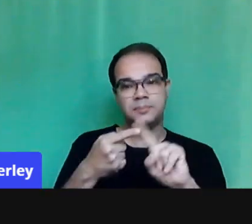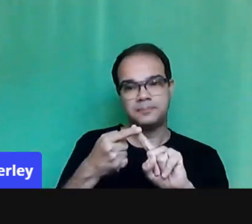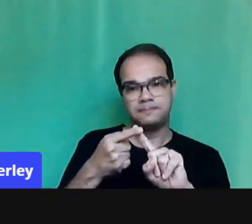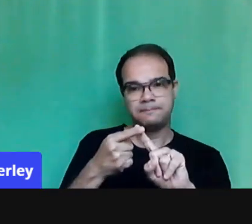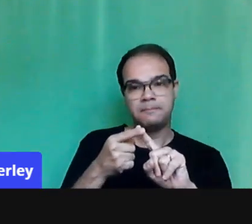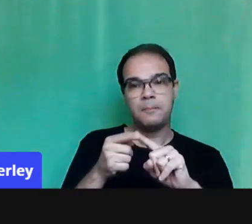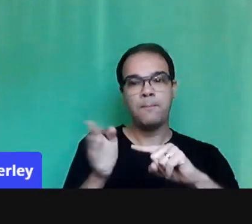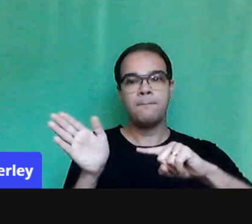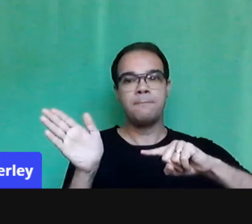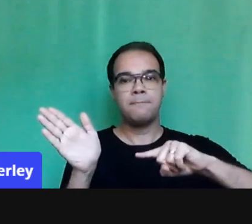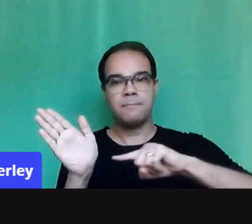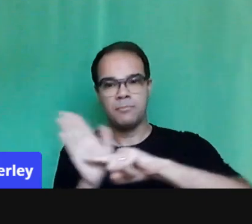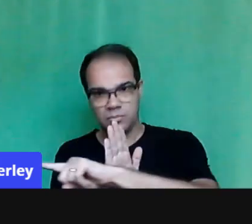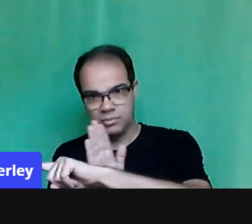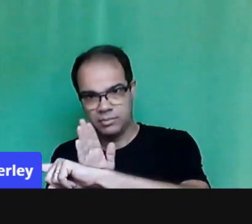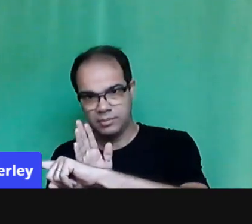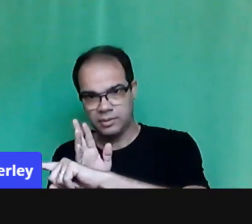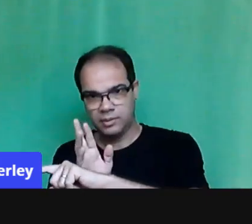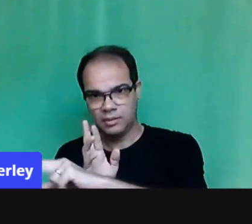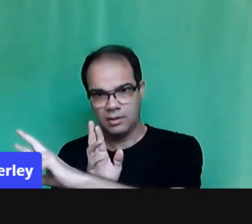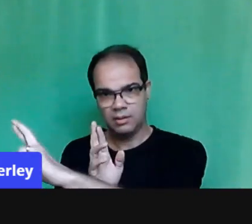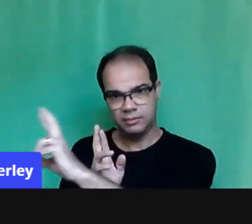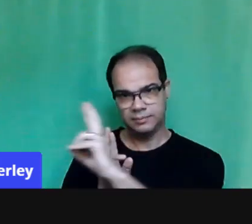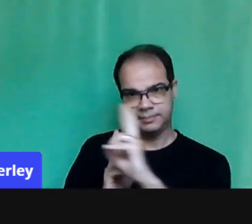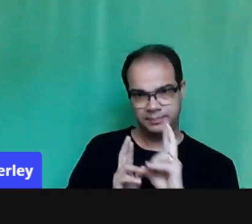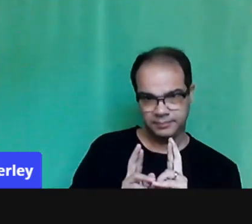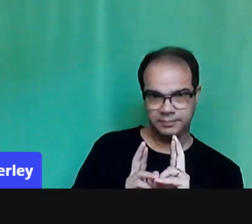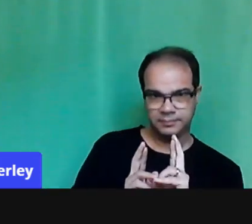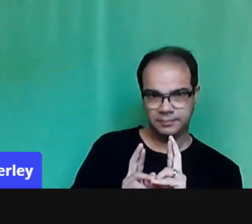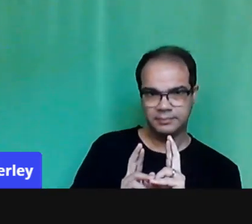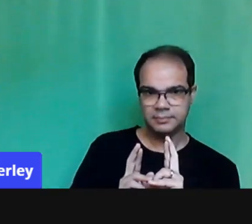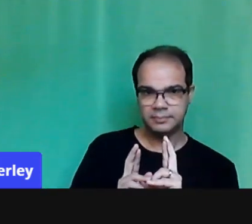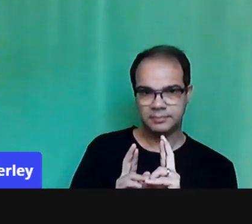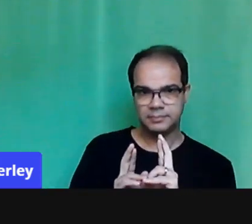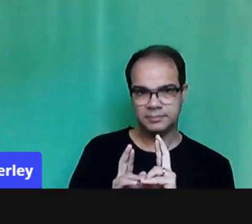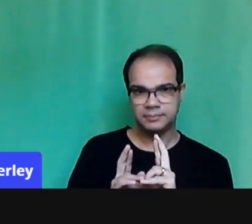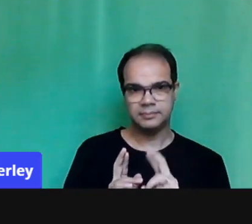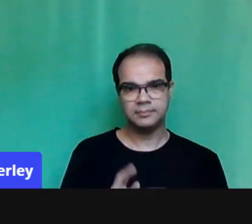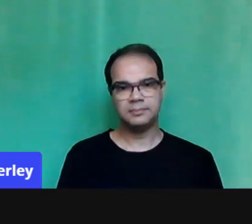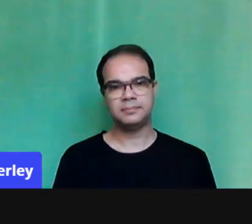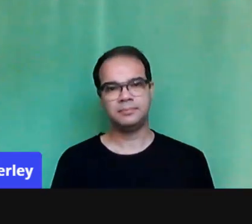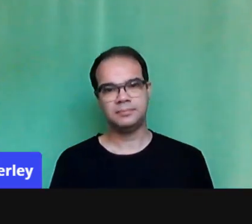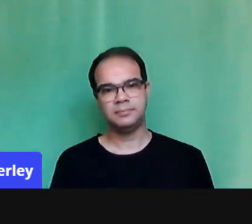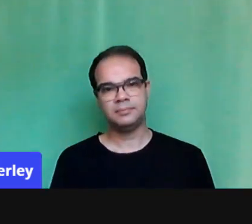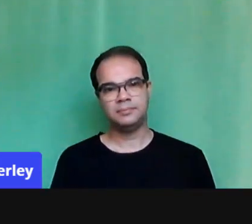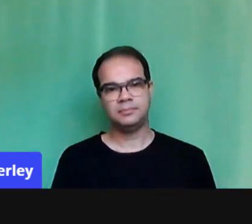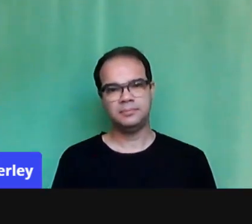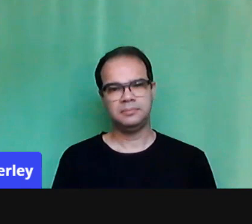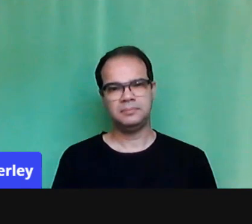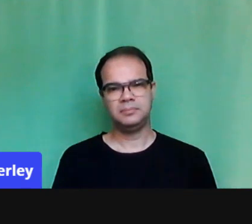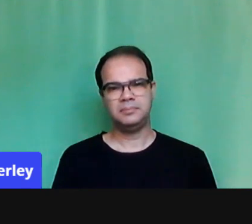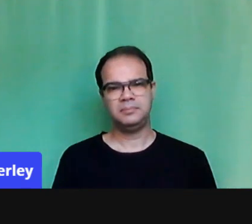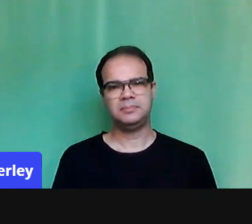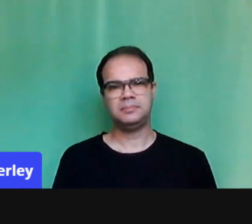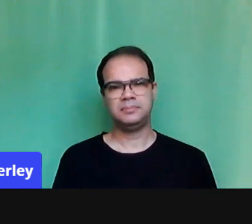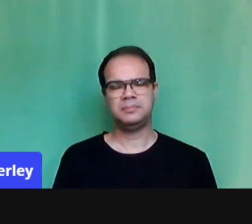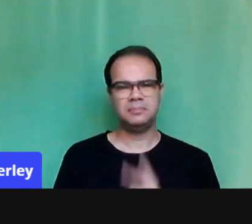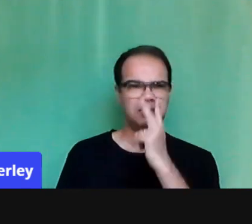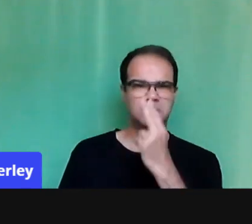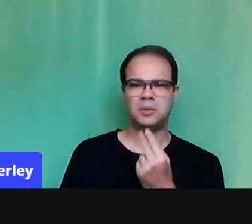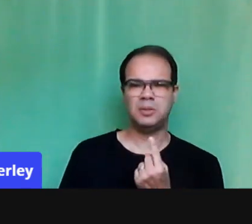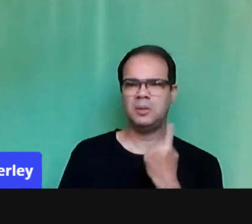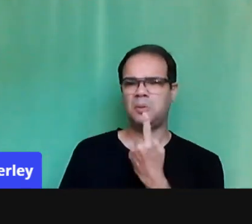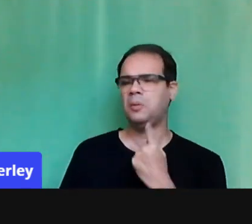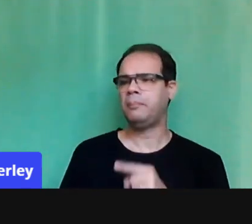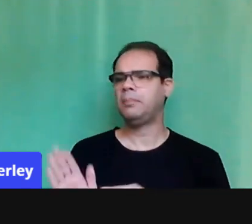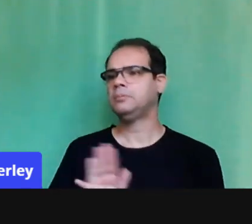em início de exercícios, onde a conversa pauta muito mais por um monólogo, muitas vezes, né? O professor pergunta,